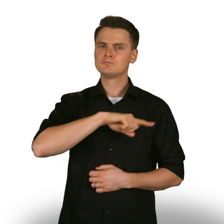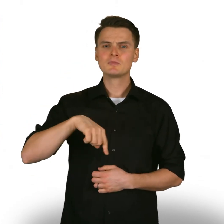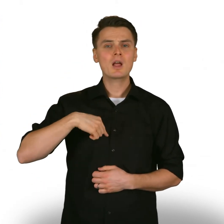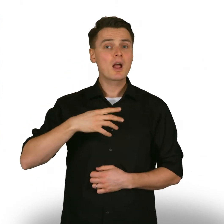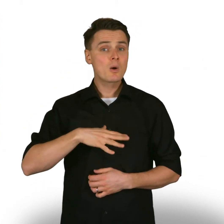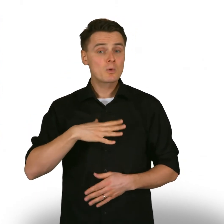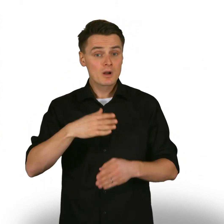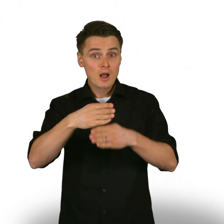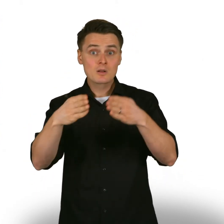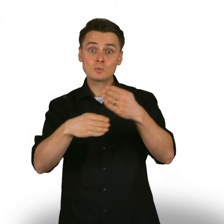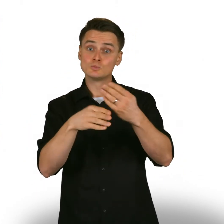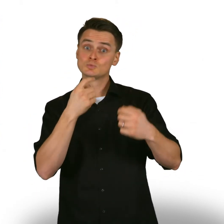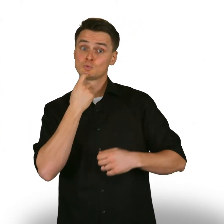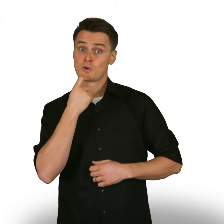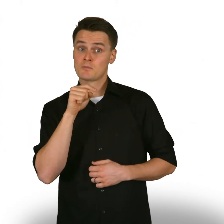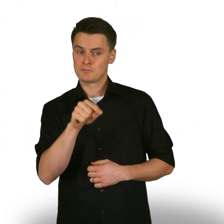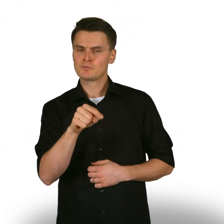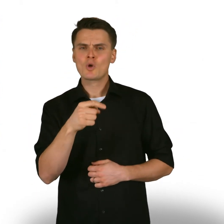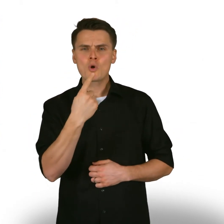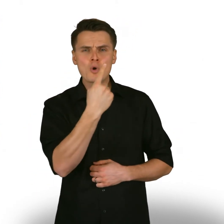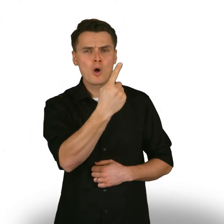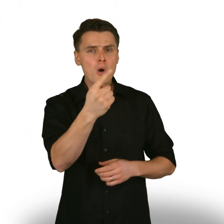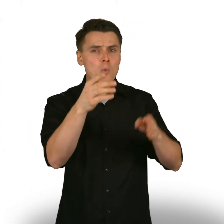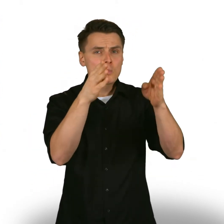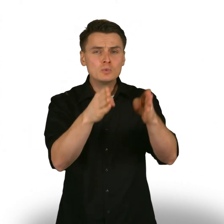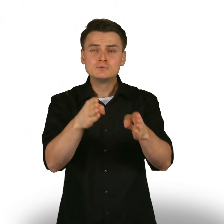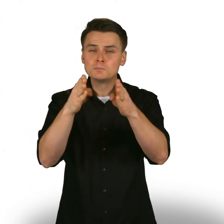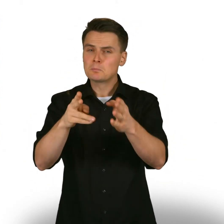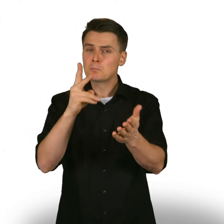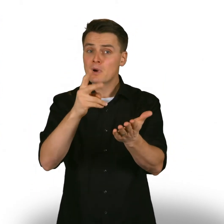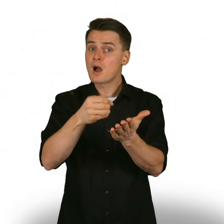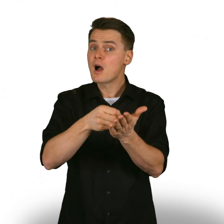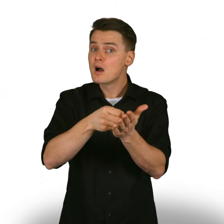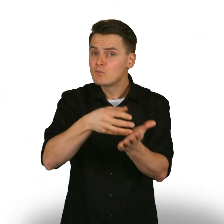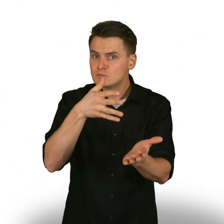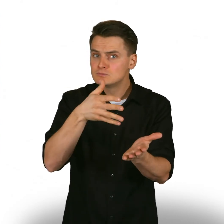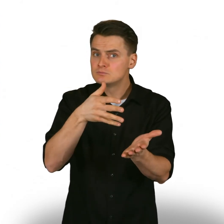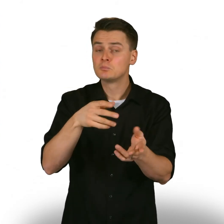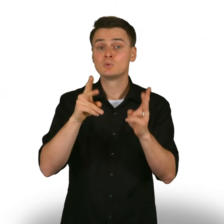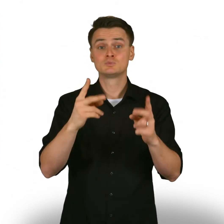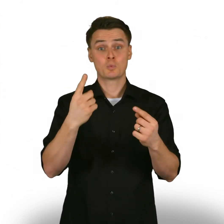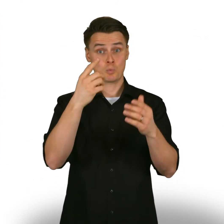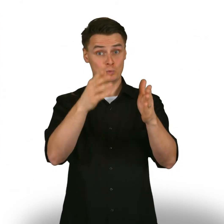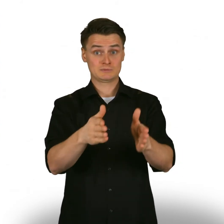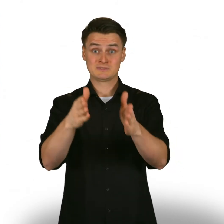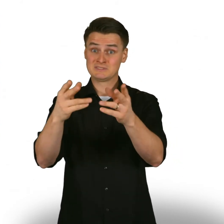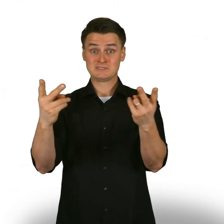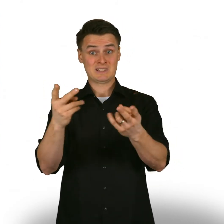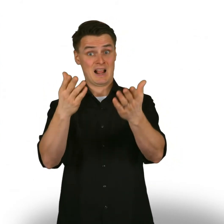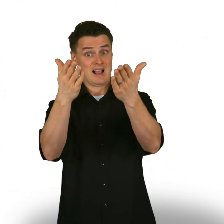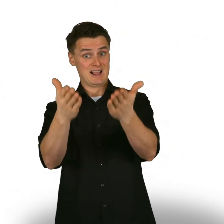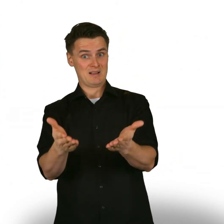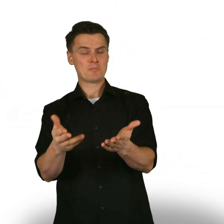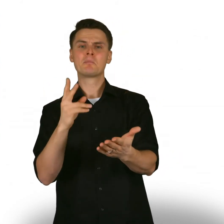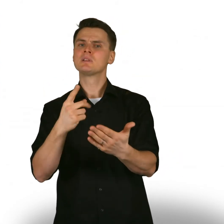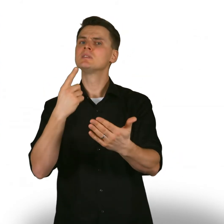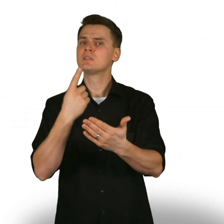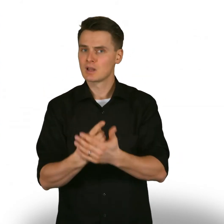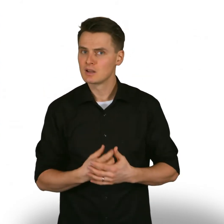Sosiaalidemokraatit haluavat rakentaa Suomea, jossa jokainen yksilö on arvokas ja tärkeä sellaisena kuin on.